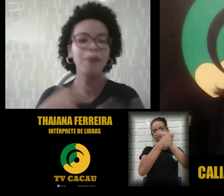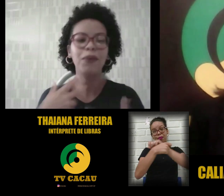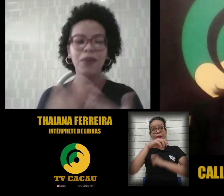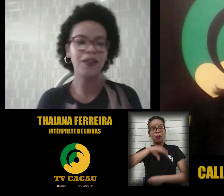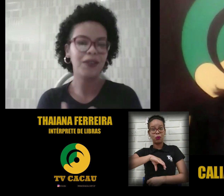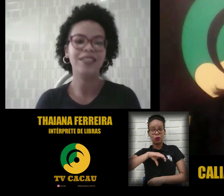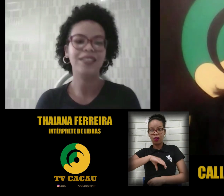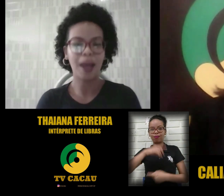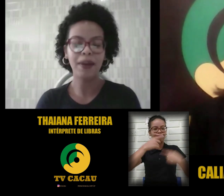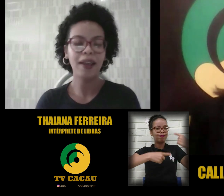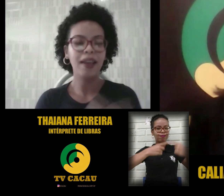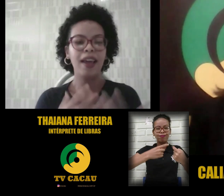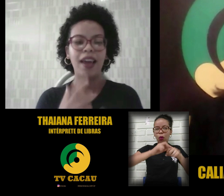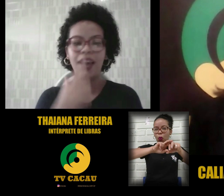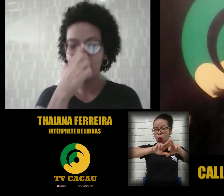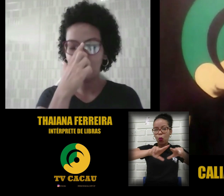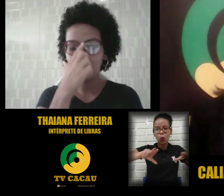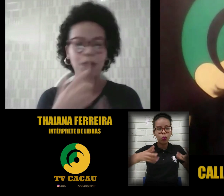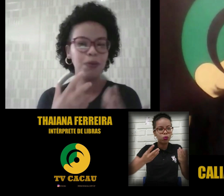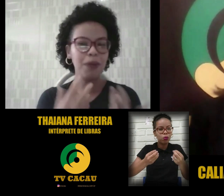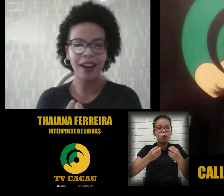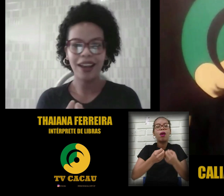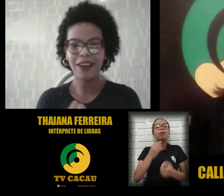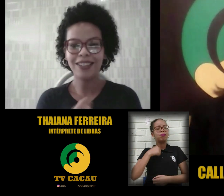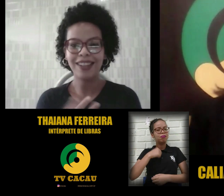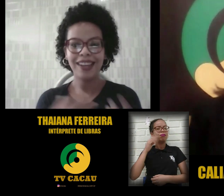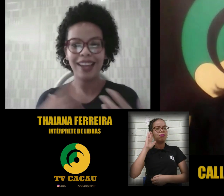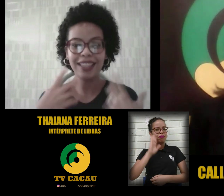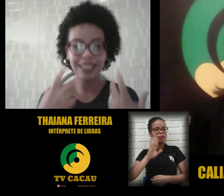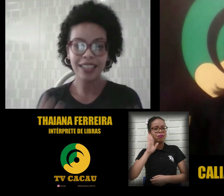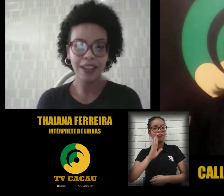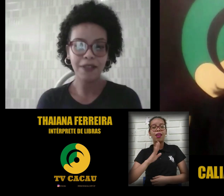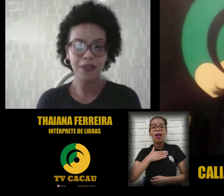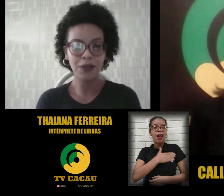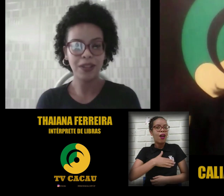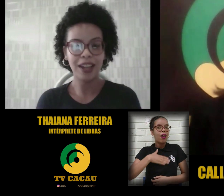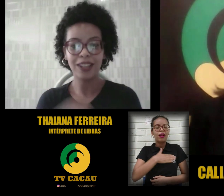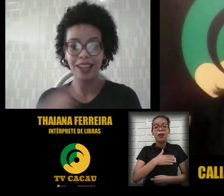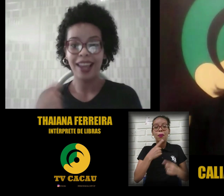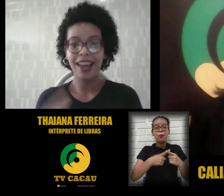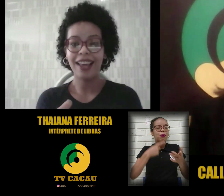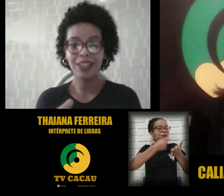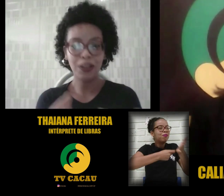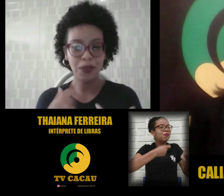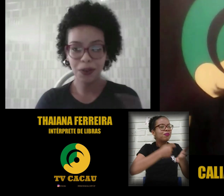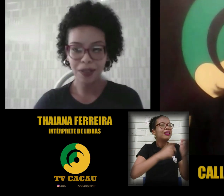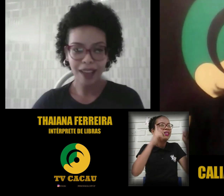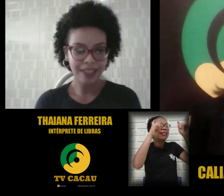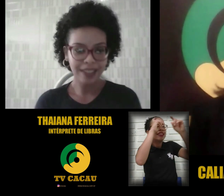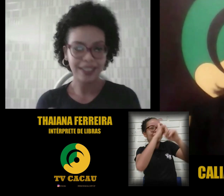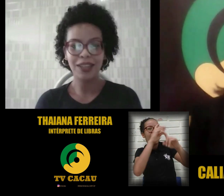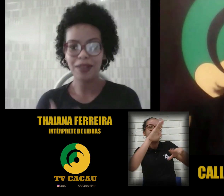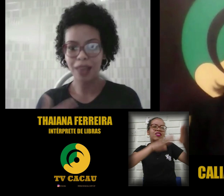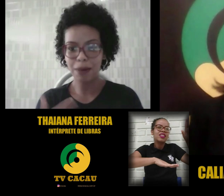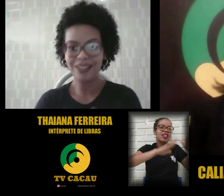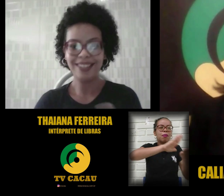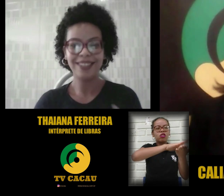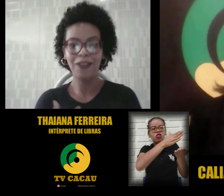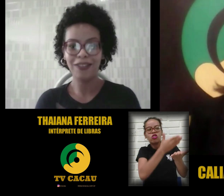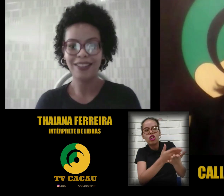muita coisa, sabe? Eu acho bem legal. que esses desafios, né? Essas dificuldades que o intérprete encontra,